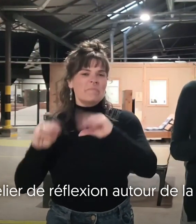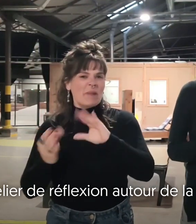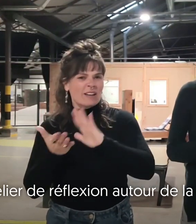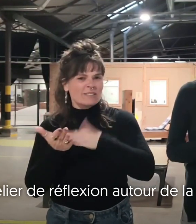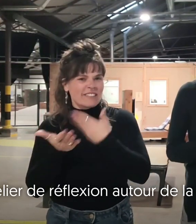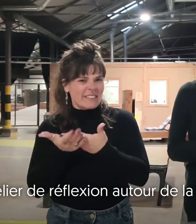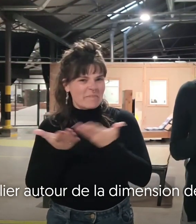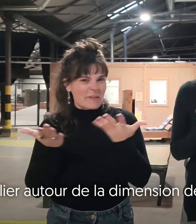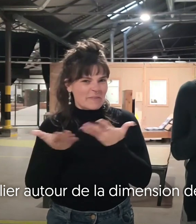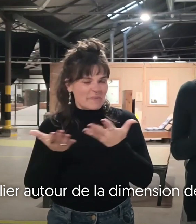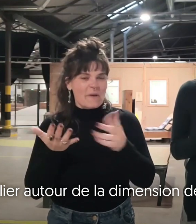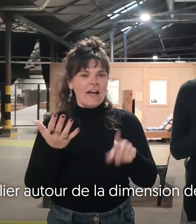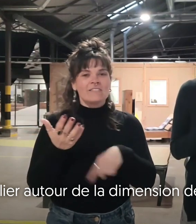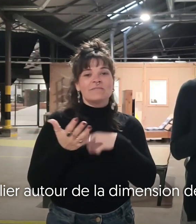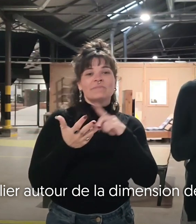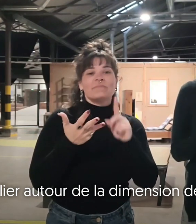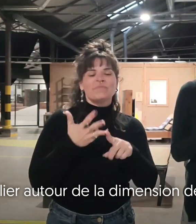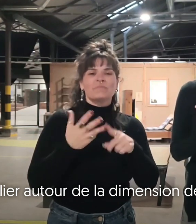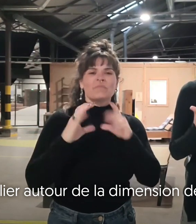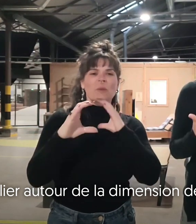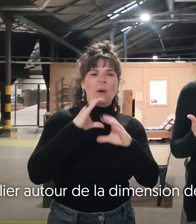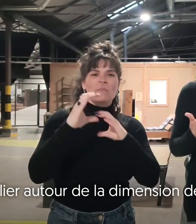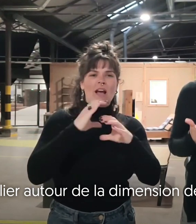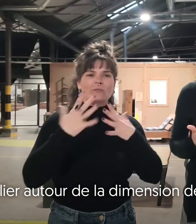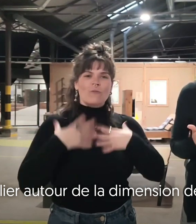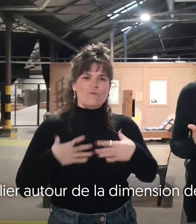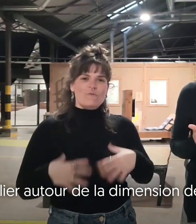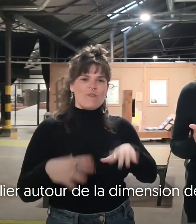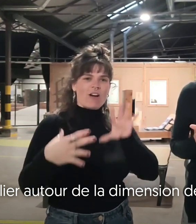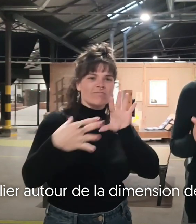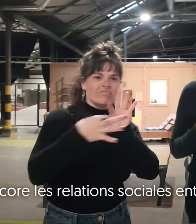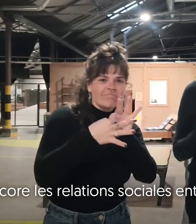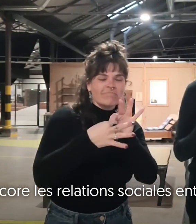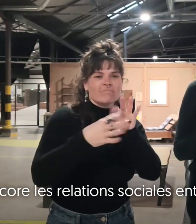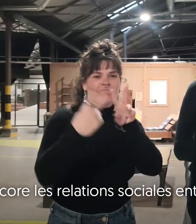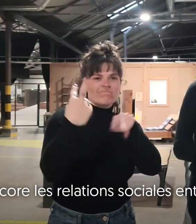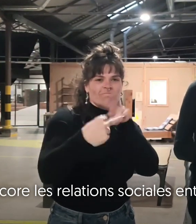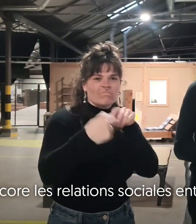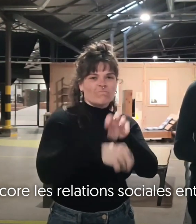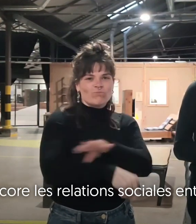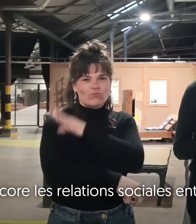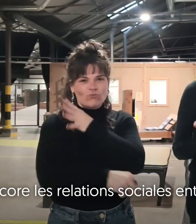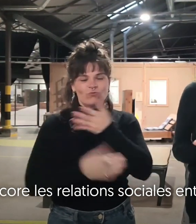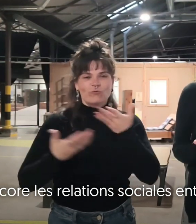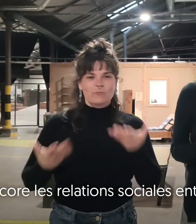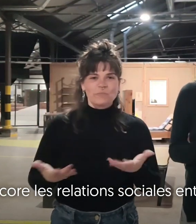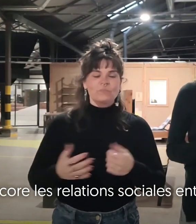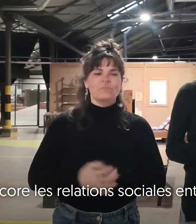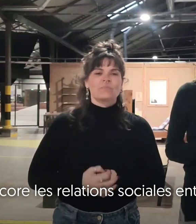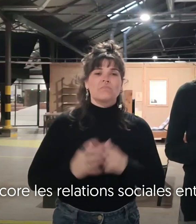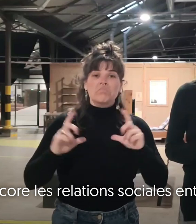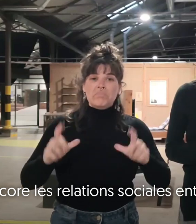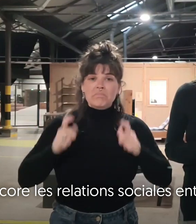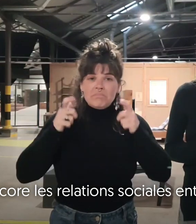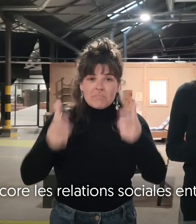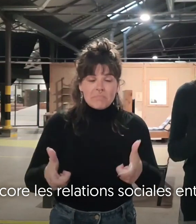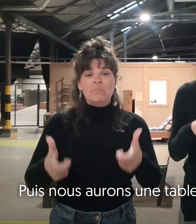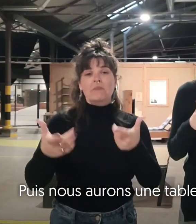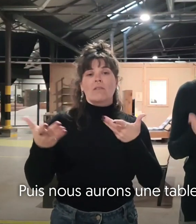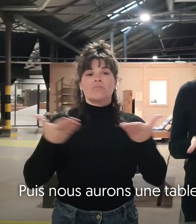de traduction, atelier autour de la dimension de l'espace et du corps, ou encore des relations sociales entre sourds et entendants.